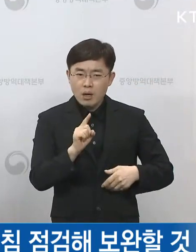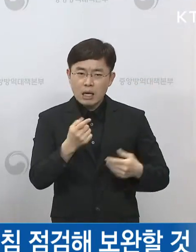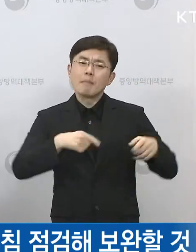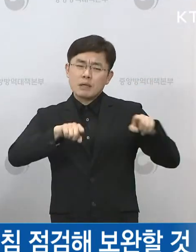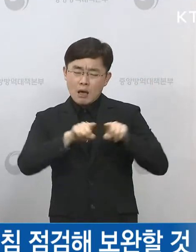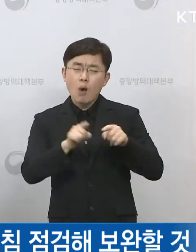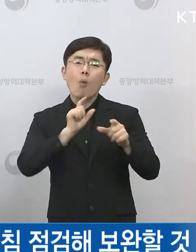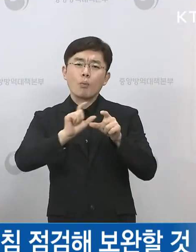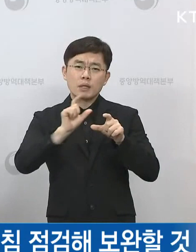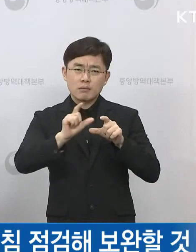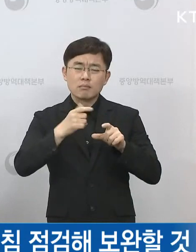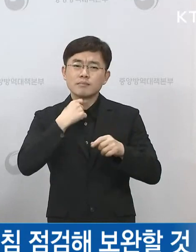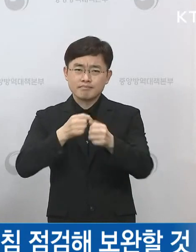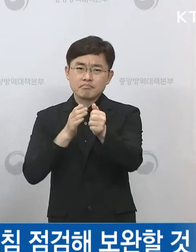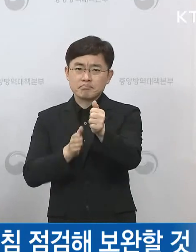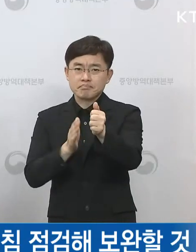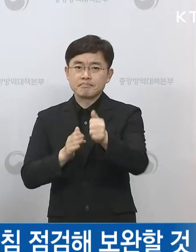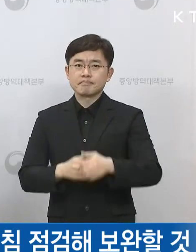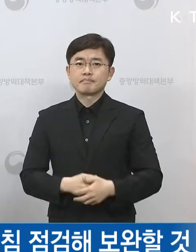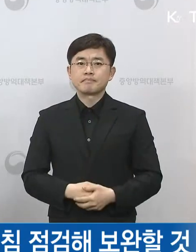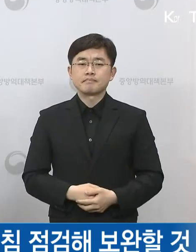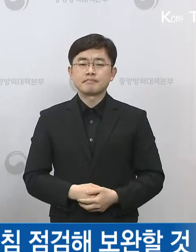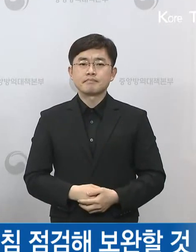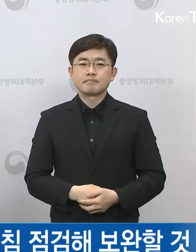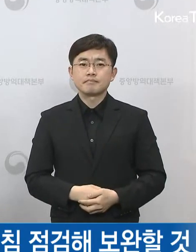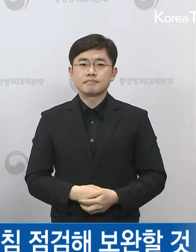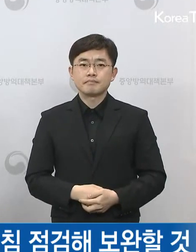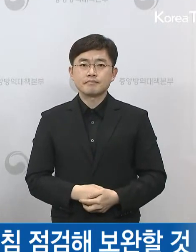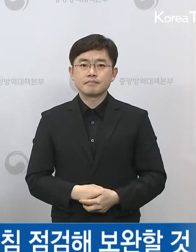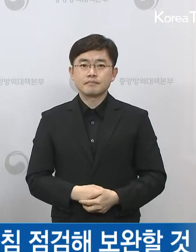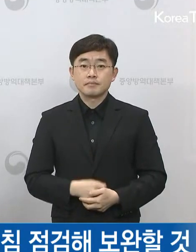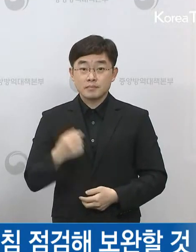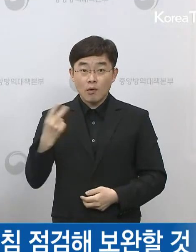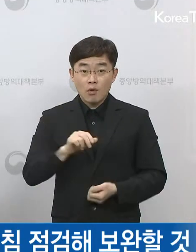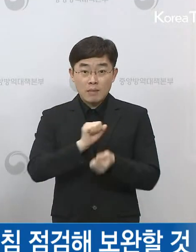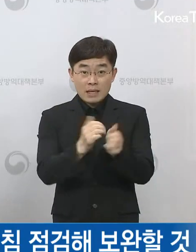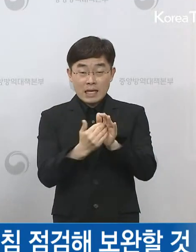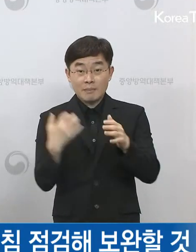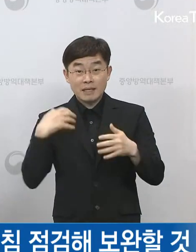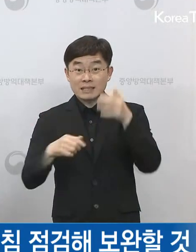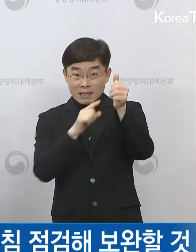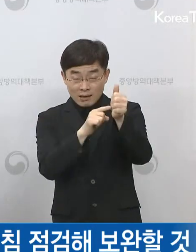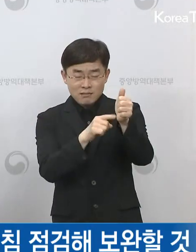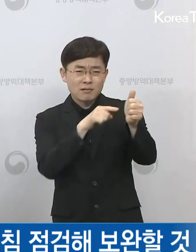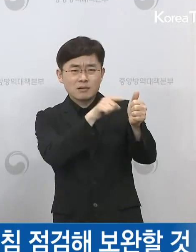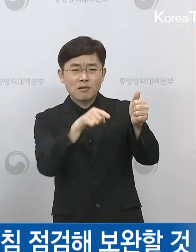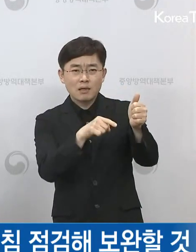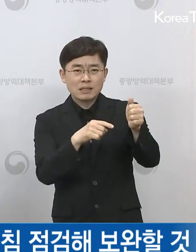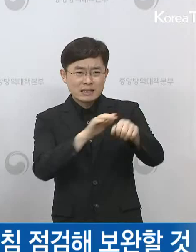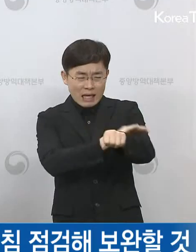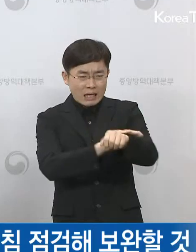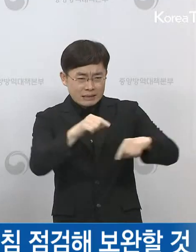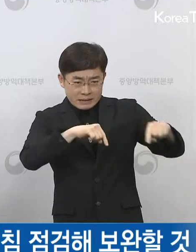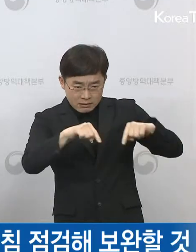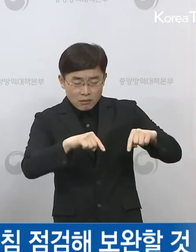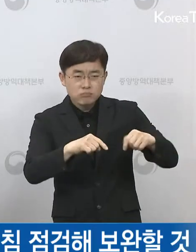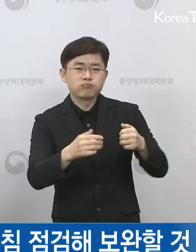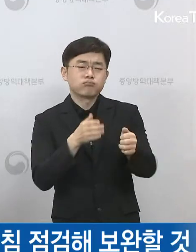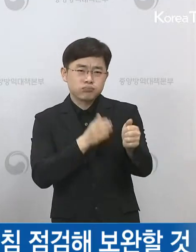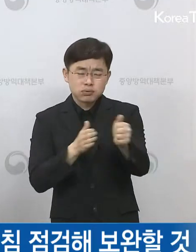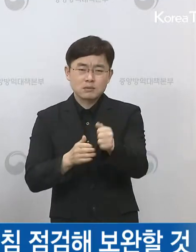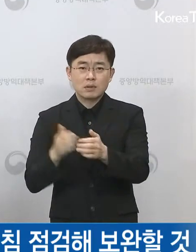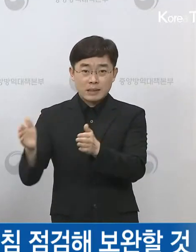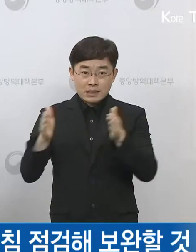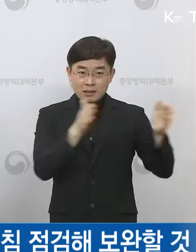고민해 주신 게 필요하다라고 생각을 합니다. 방역 관리자들께 다시 한 번 당부 말씀드립니다. 에어컨